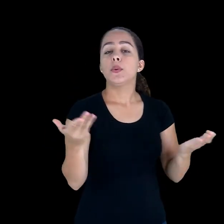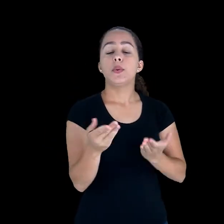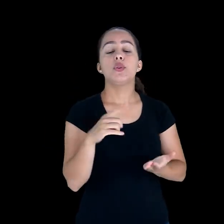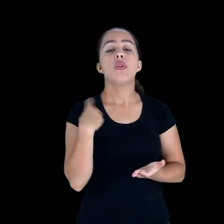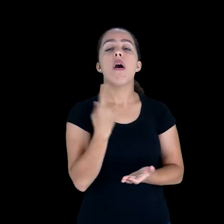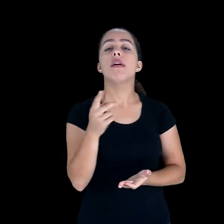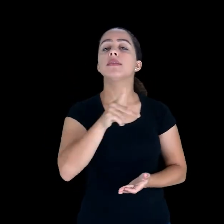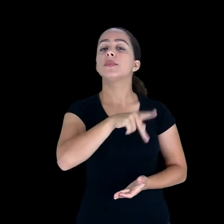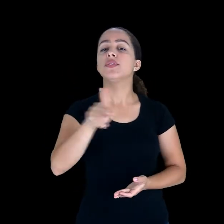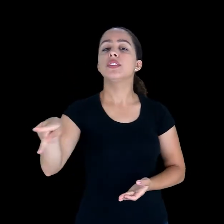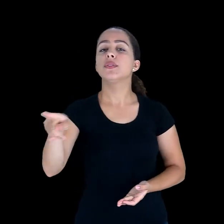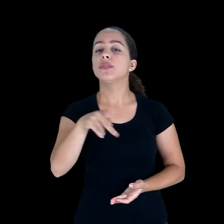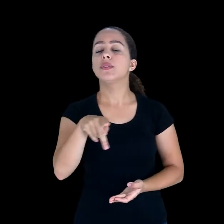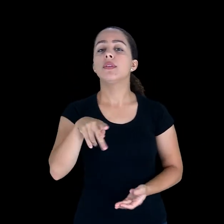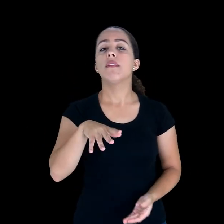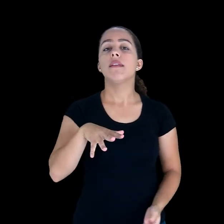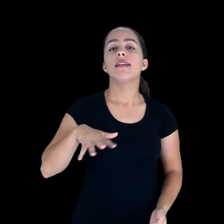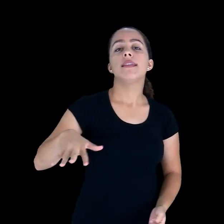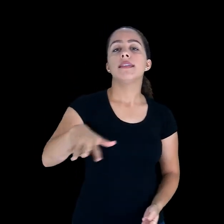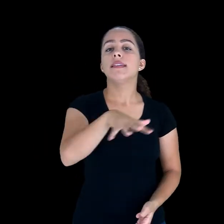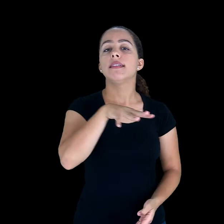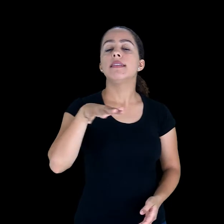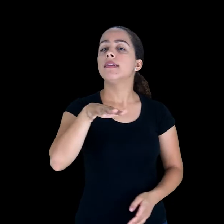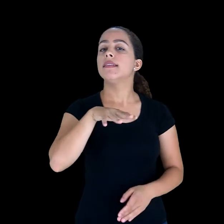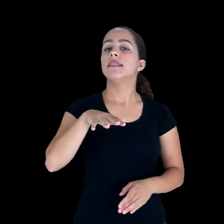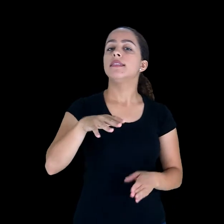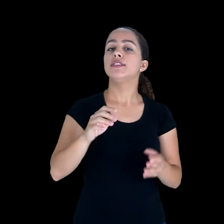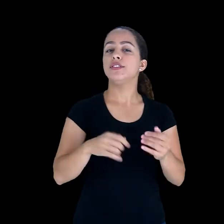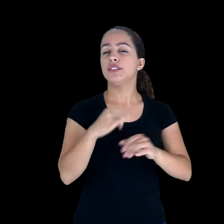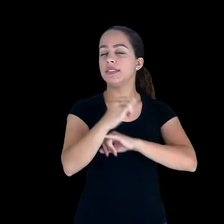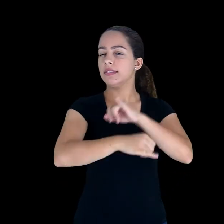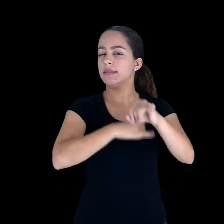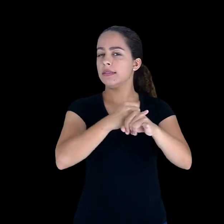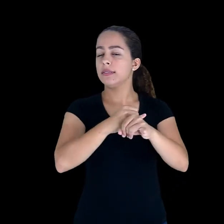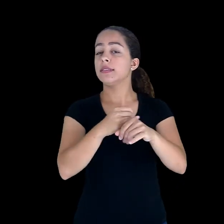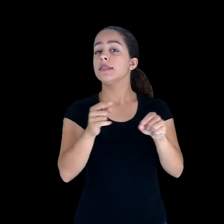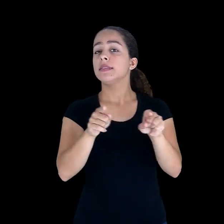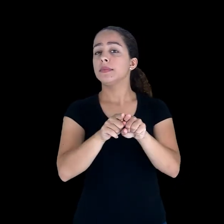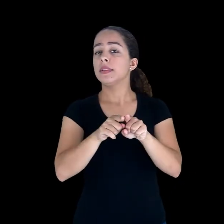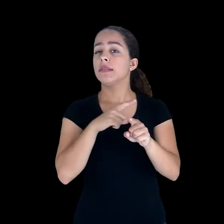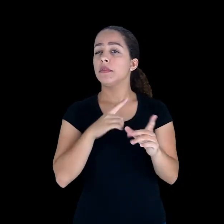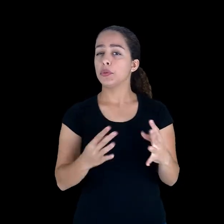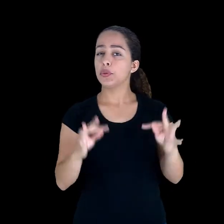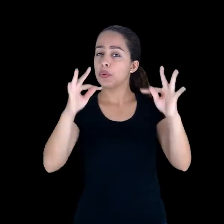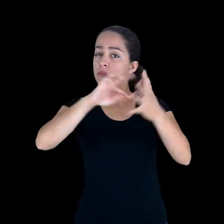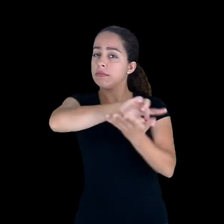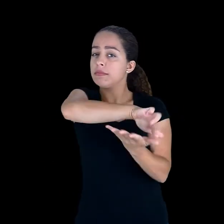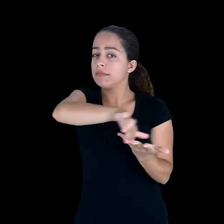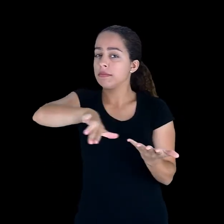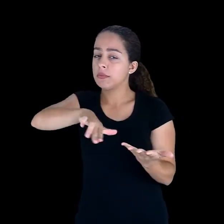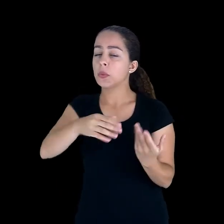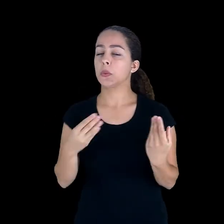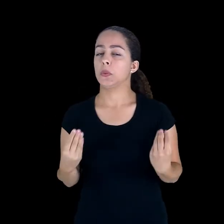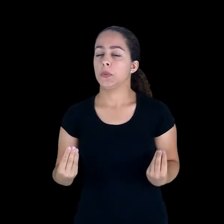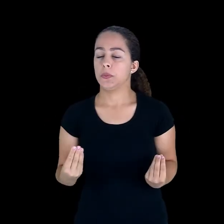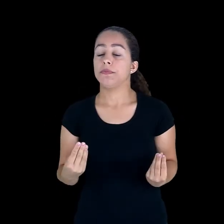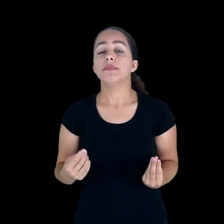para nós educadores na era digital e lidando com a educação à distância. Então, nós temos que avaliar as